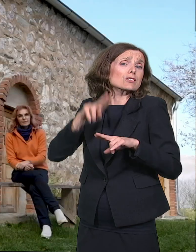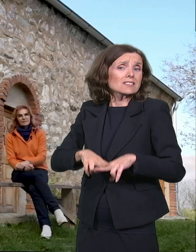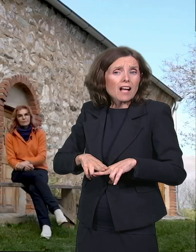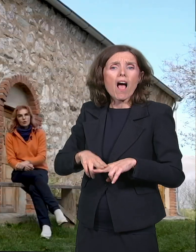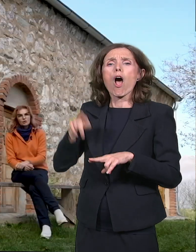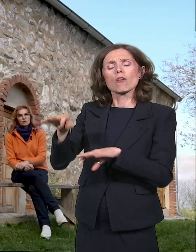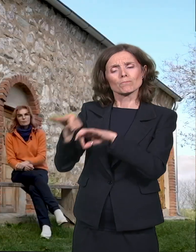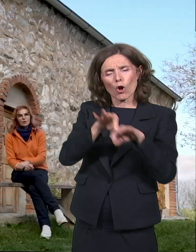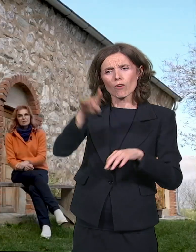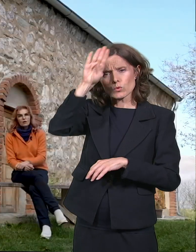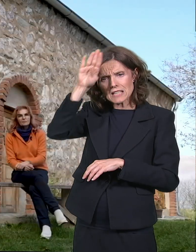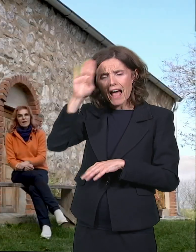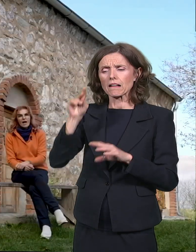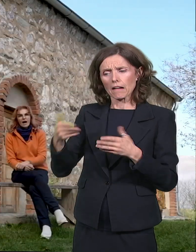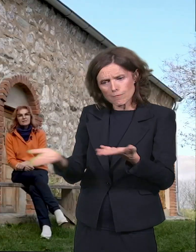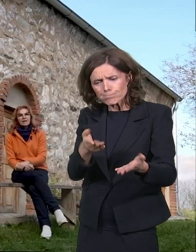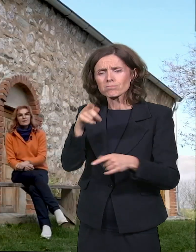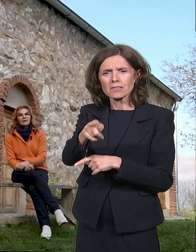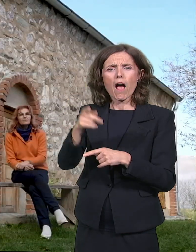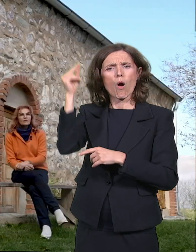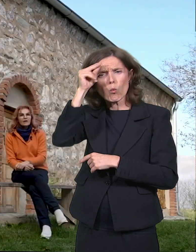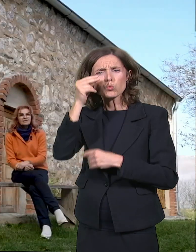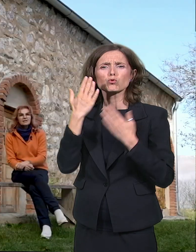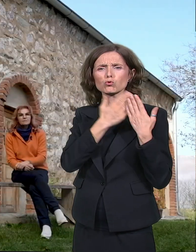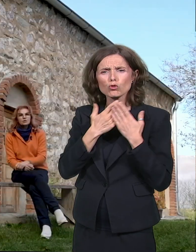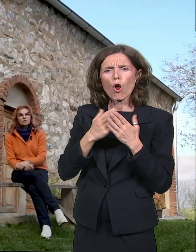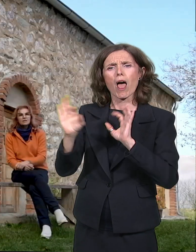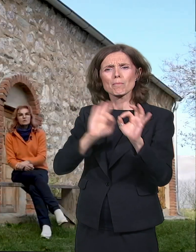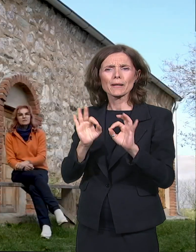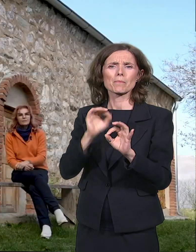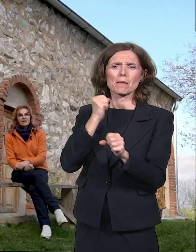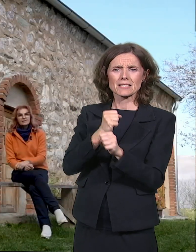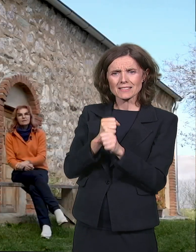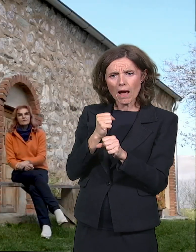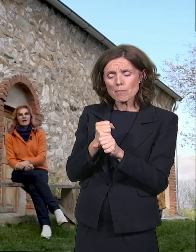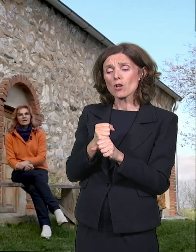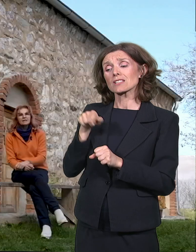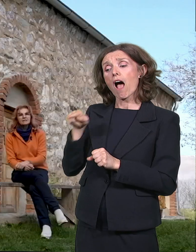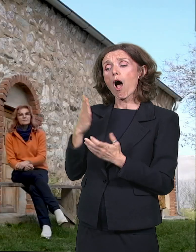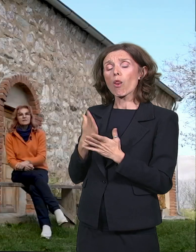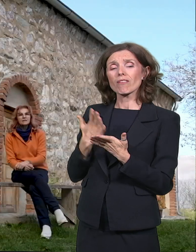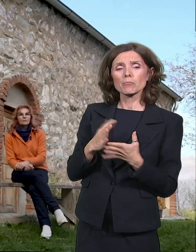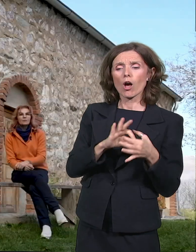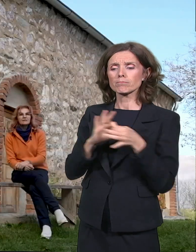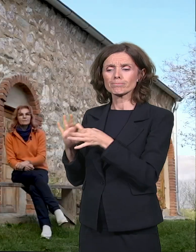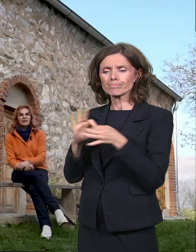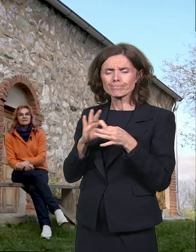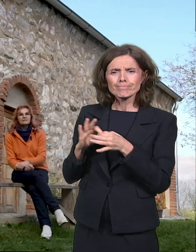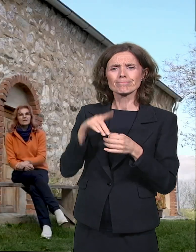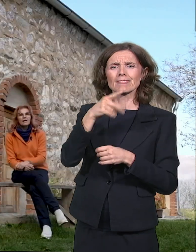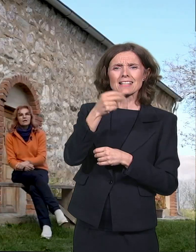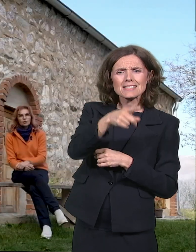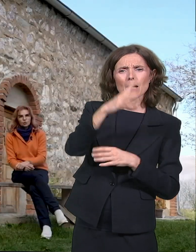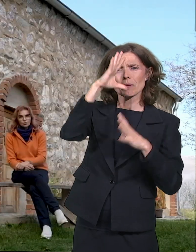i priprema za porodični posao. A sam je bio veze između starosrbijanskih prvaka i srpskih diplomatskih